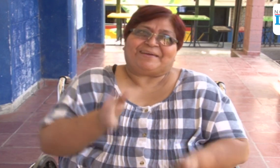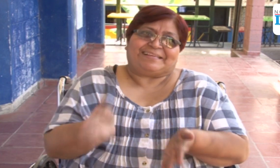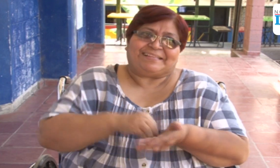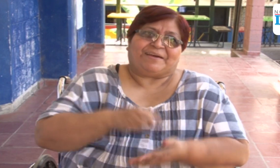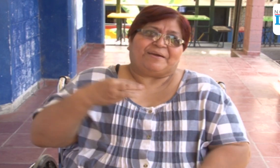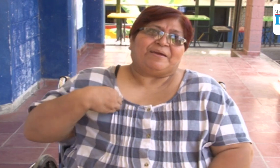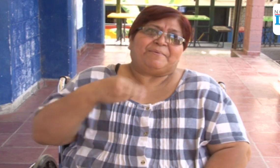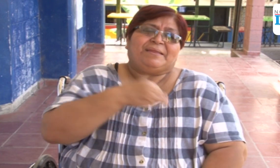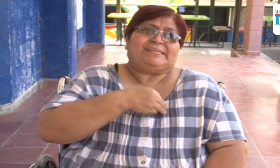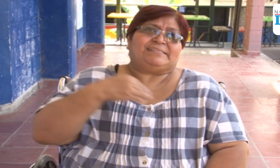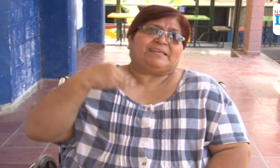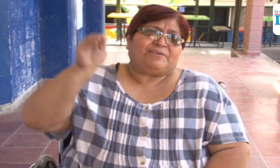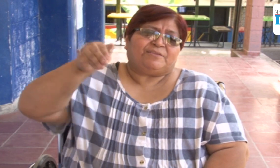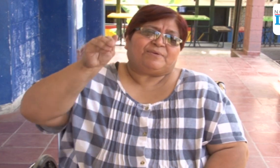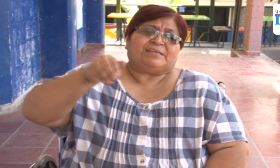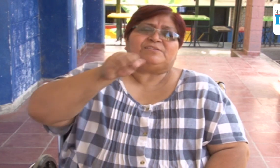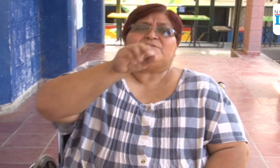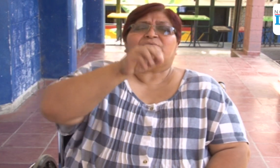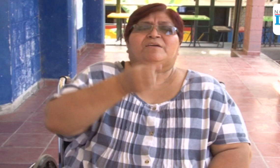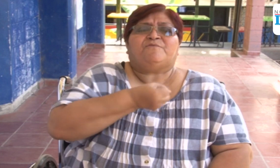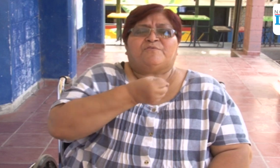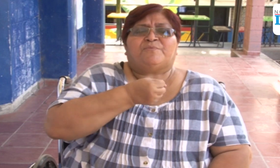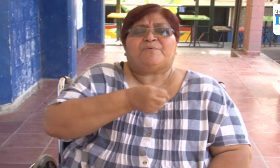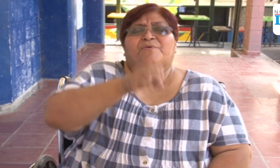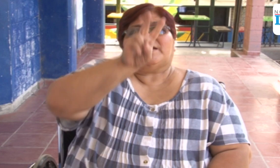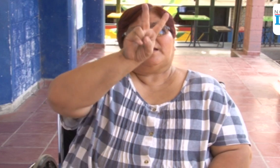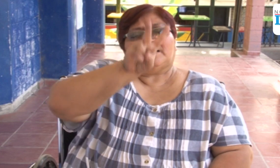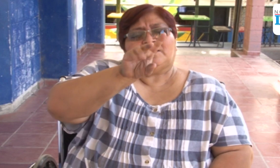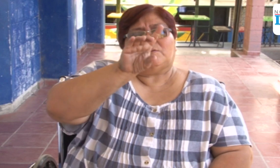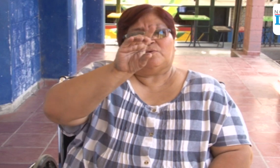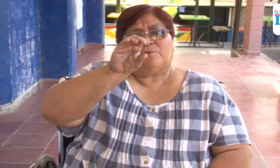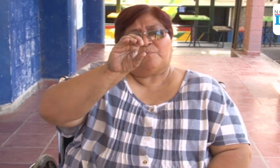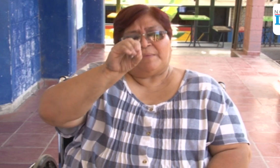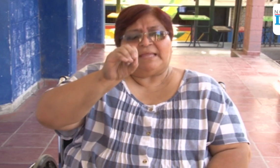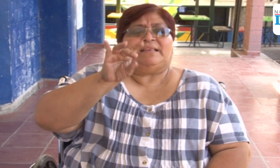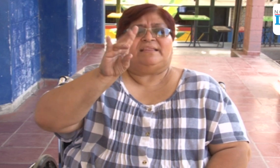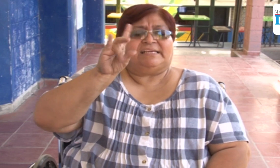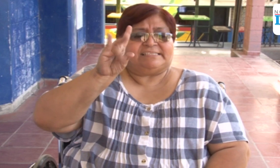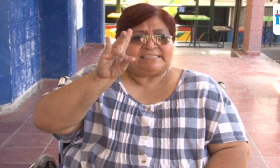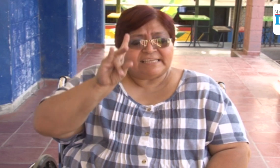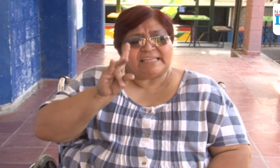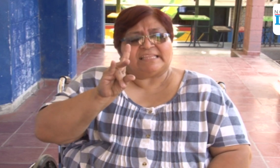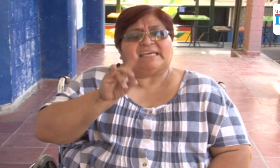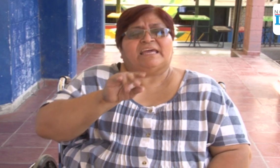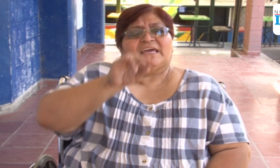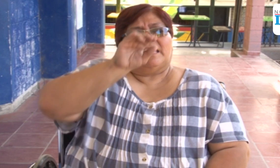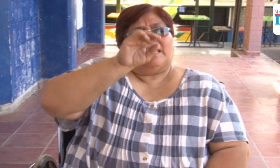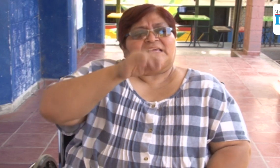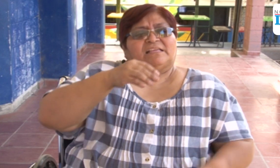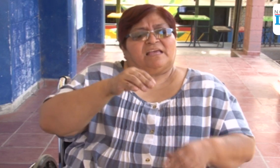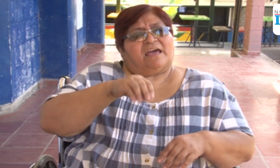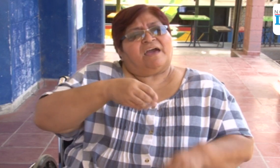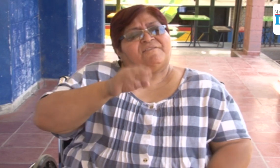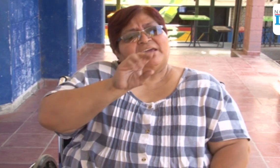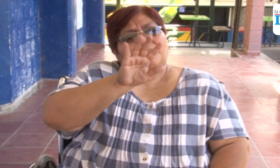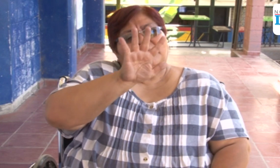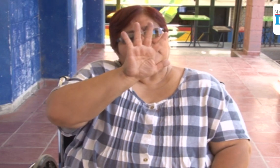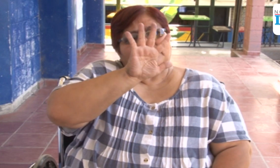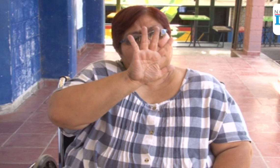En el 2017, había 583 estudiantes con sordera en todo el país, según el Ministerio de